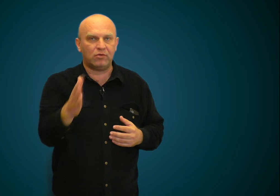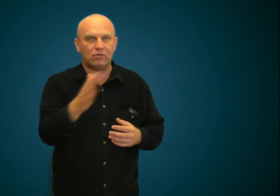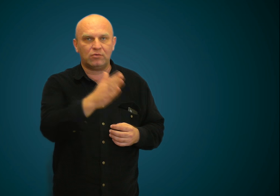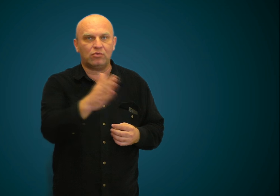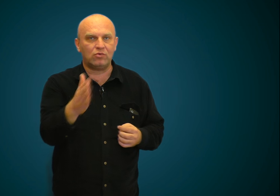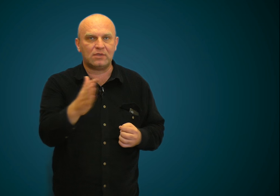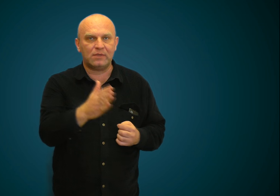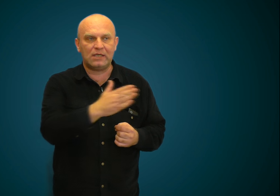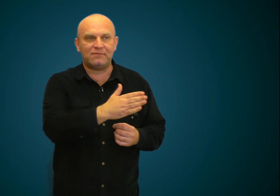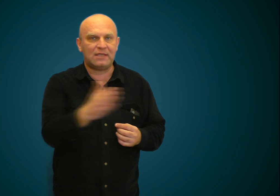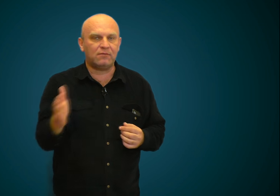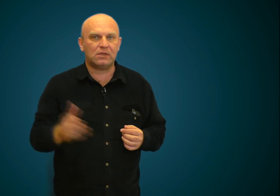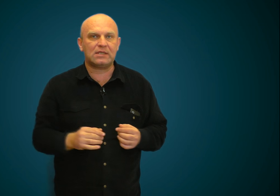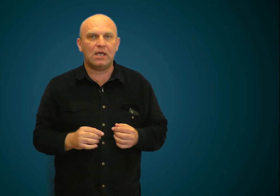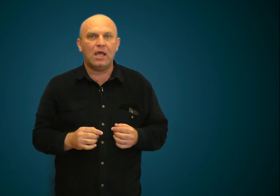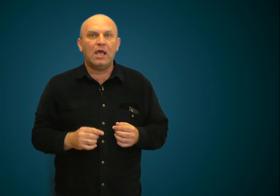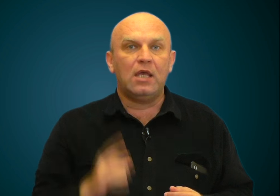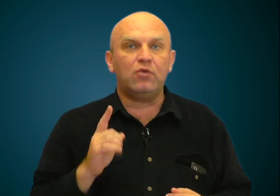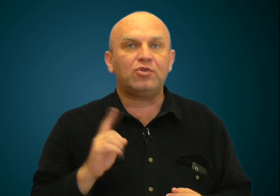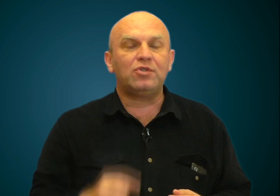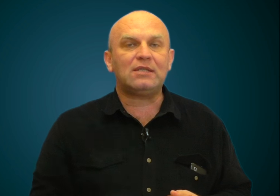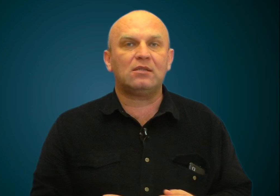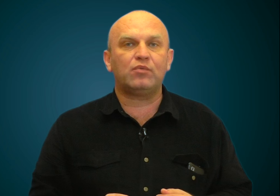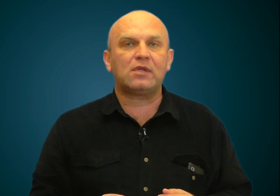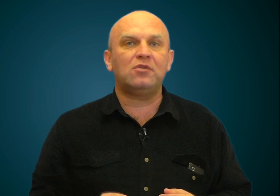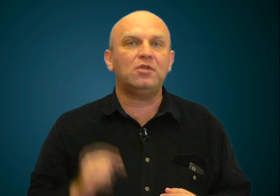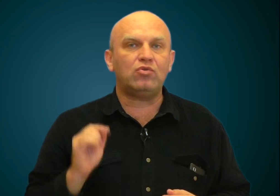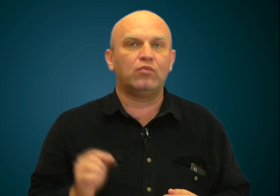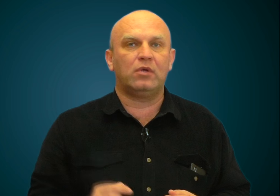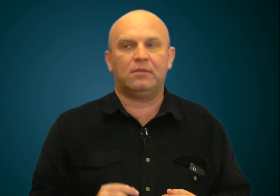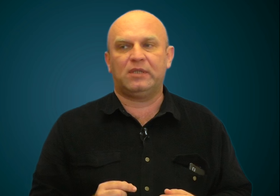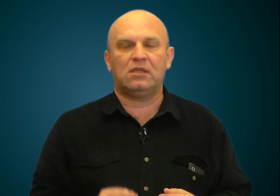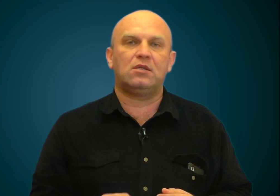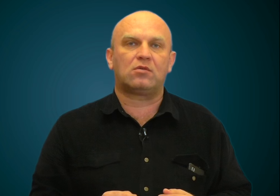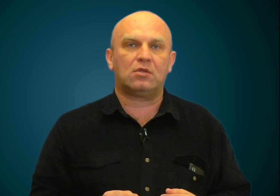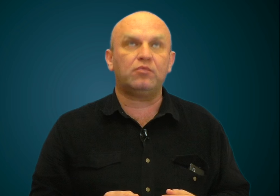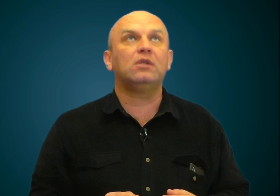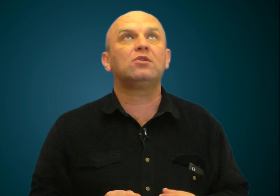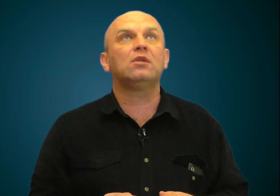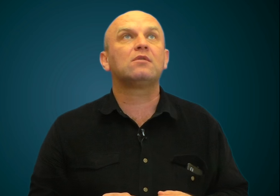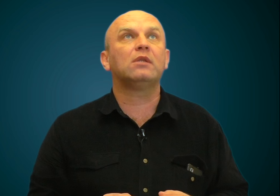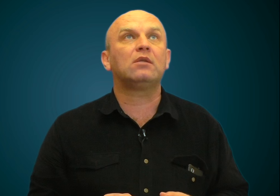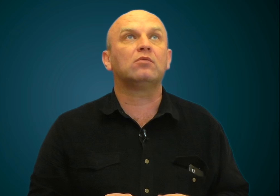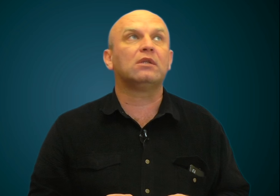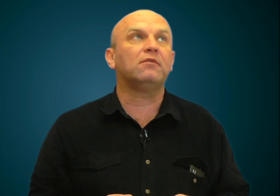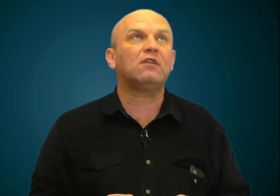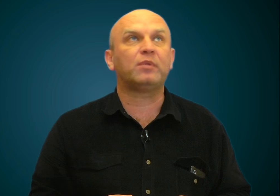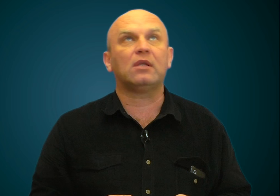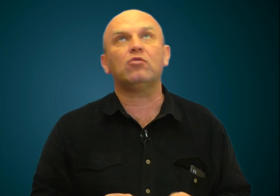о том, что нужно смотреть всем в глаза и очень часто допускают еще более патологическую ошибку. Они начинают смотреть куда-то вверх, потолок,